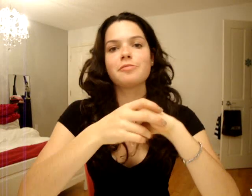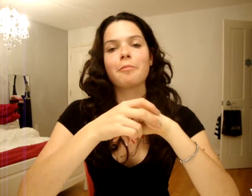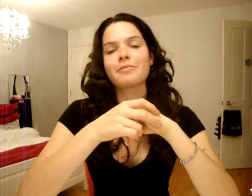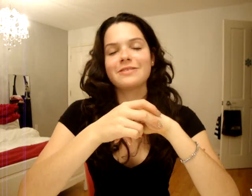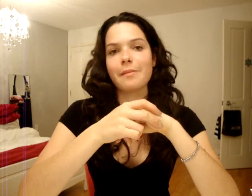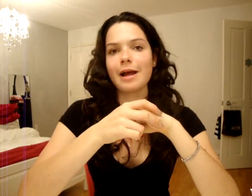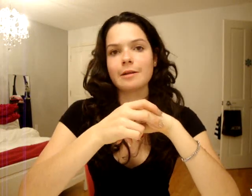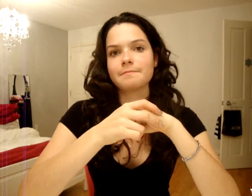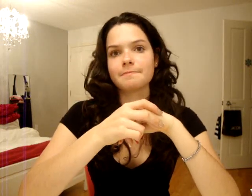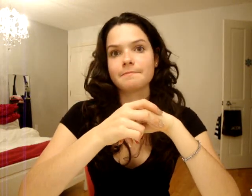mais ça fait pas mal.